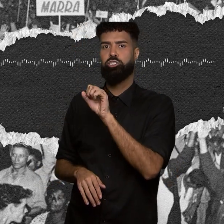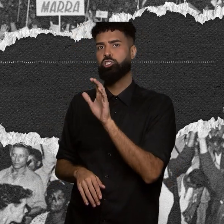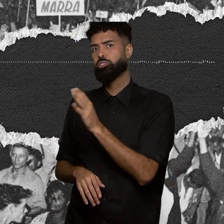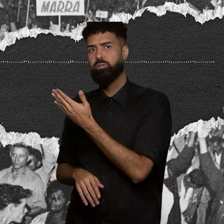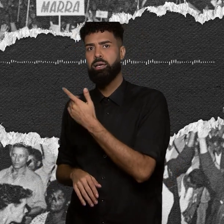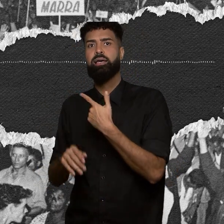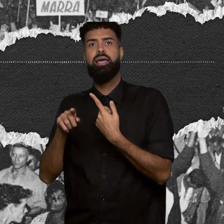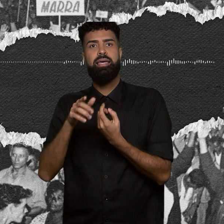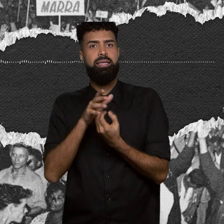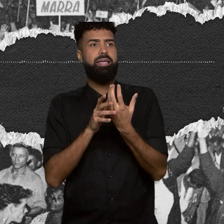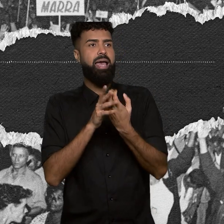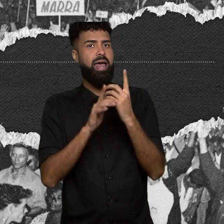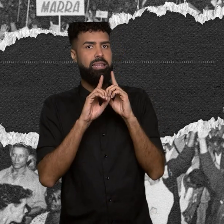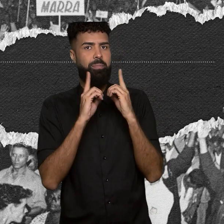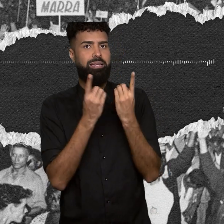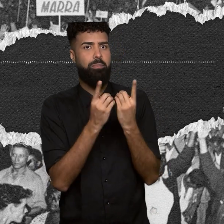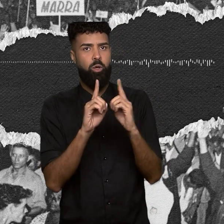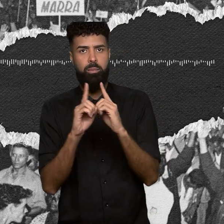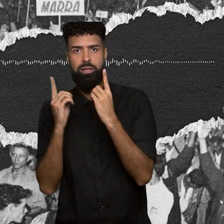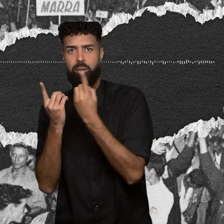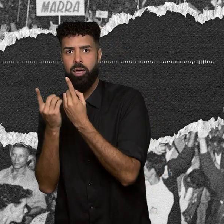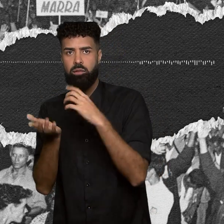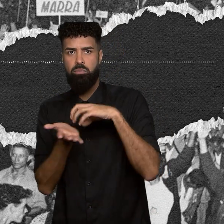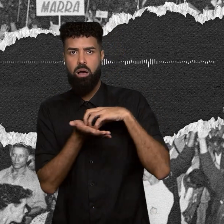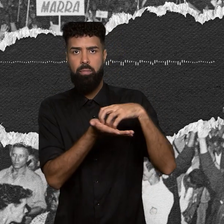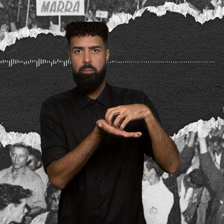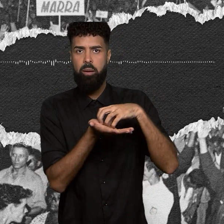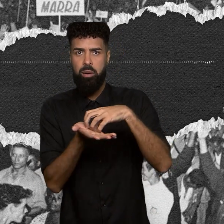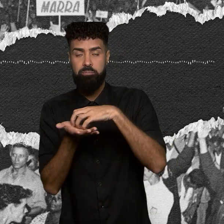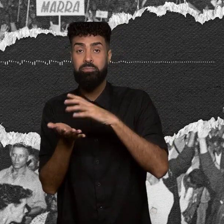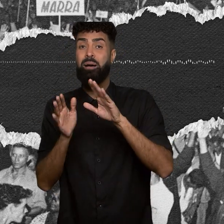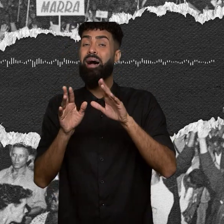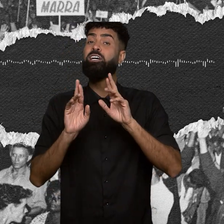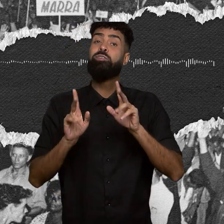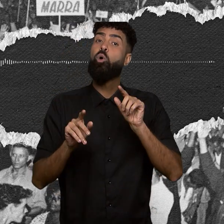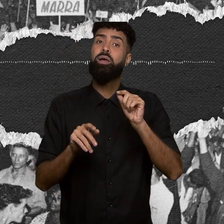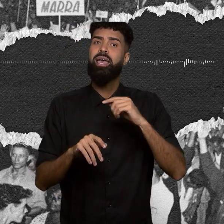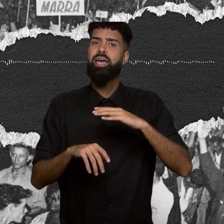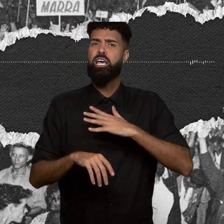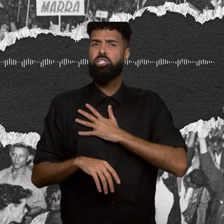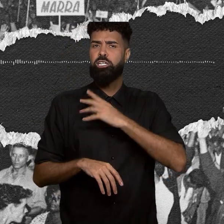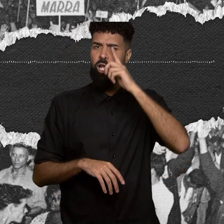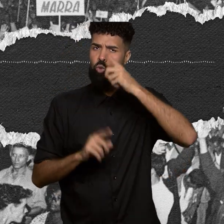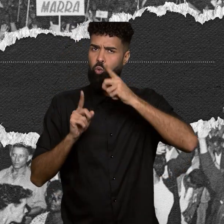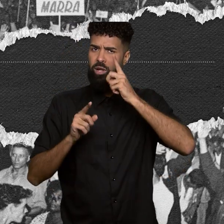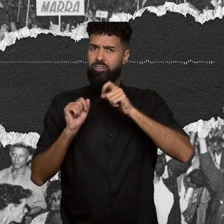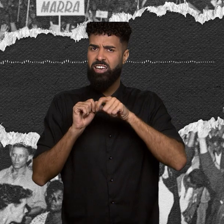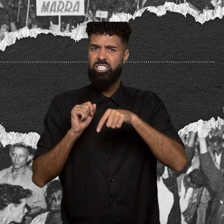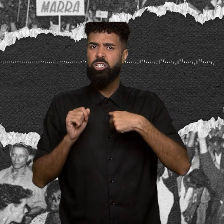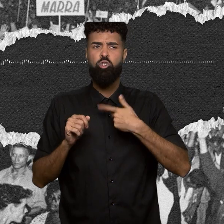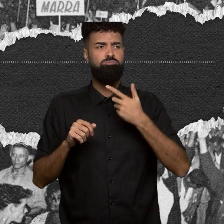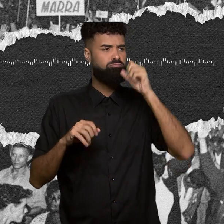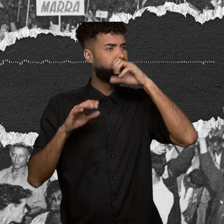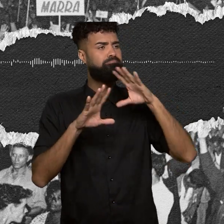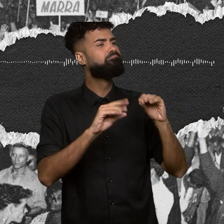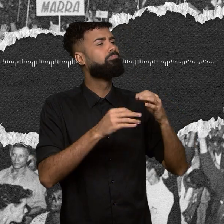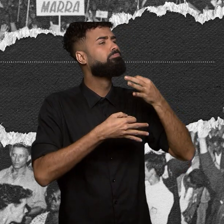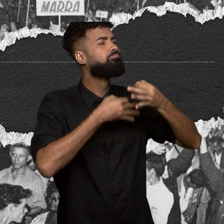departamentos no lugar das cátedras. A diferença é que a ditadura fez tudo isso de maneira autoritária, né? Vinha de cima para